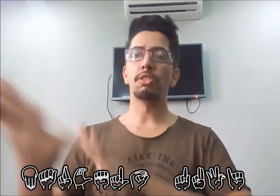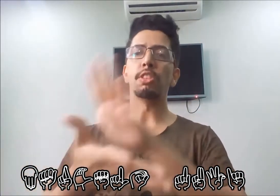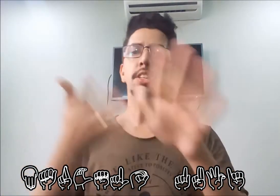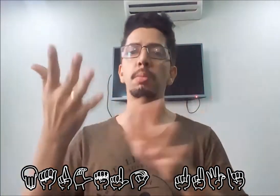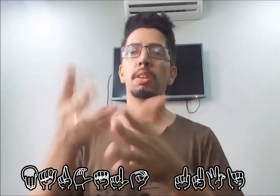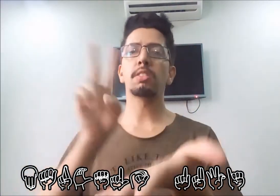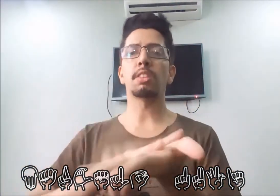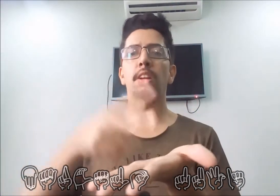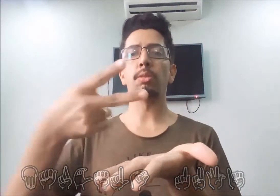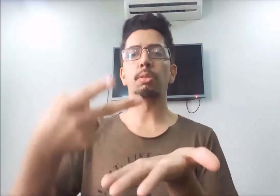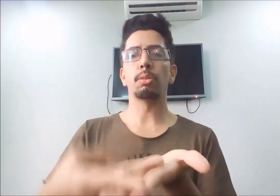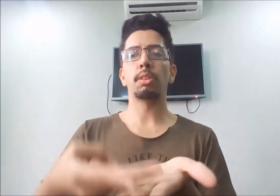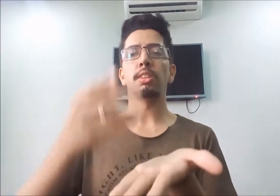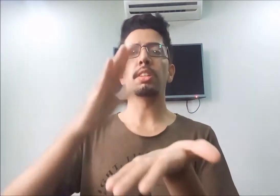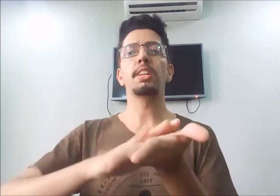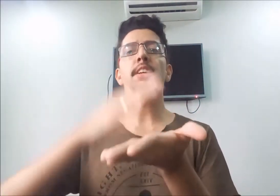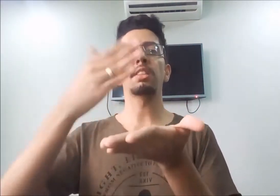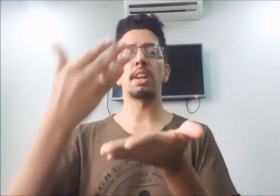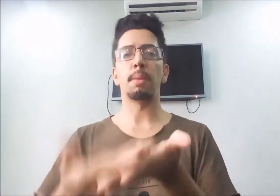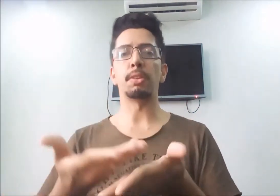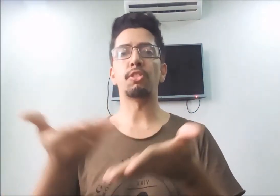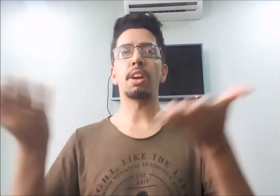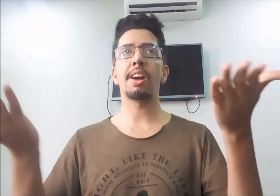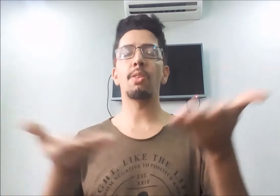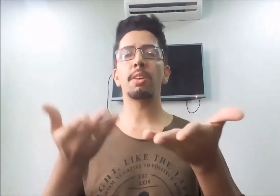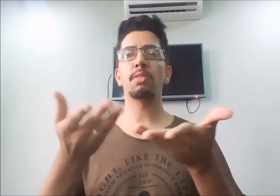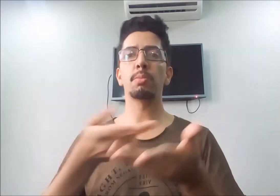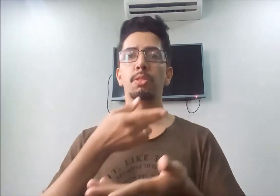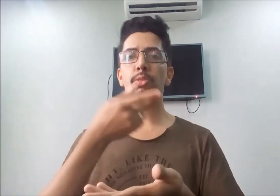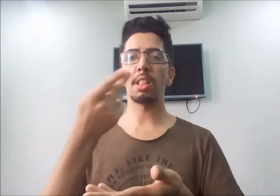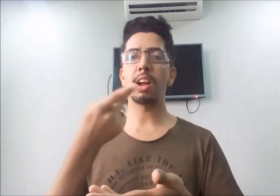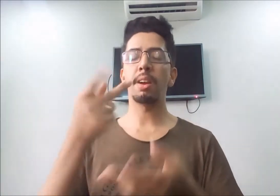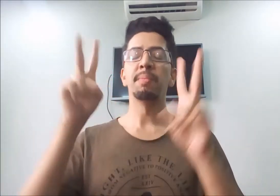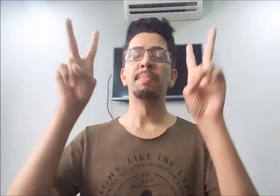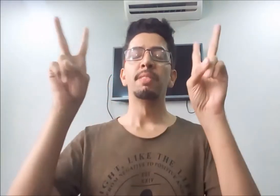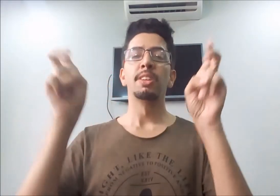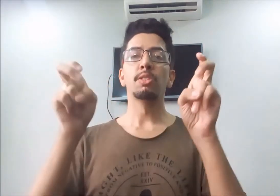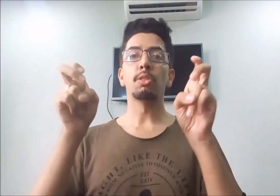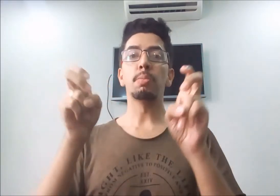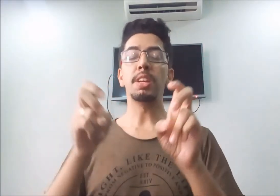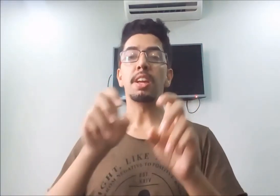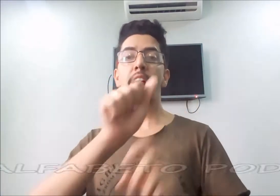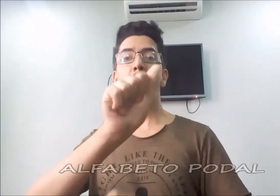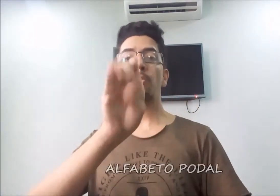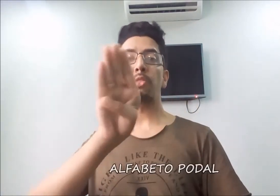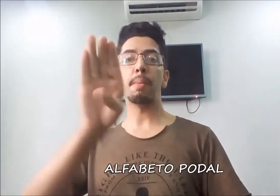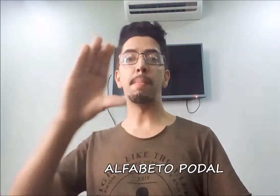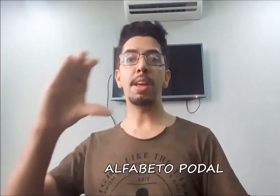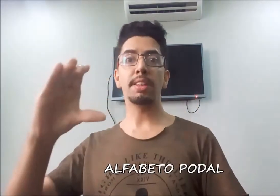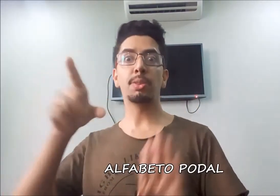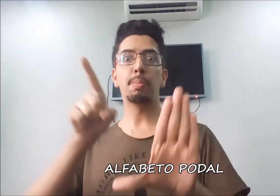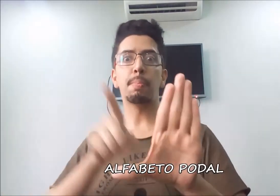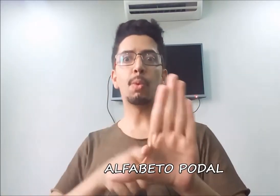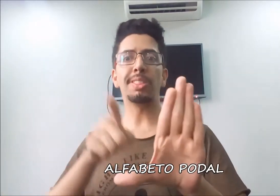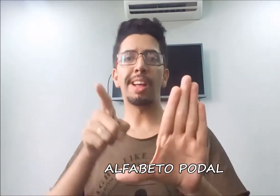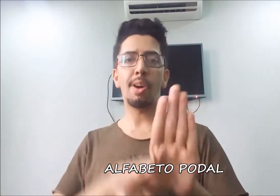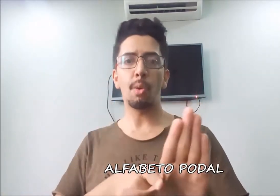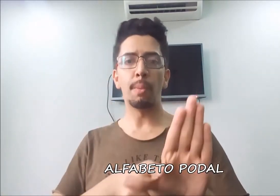de libras, tradutor e intérprete. Agora vamos falar sobre alfabeto podal,